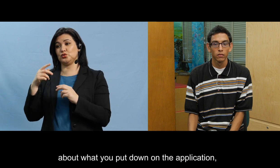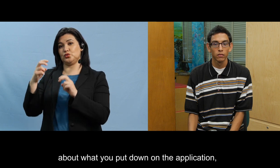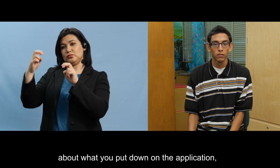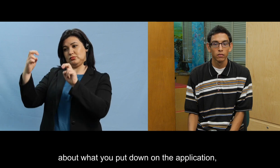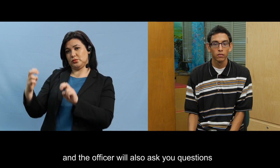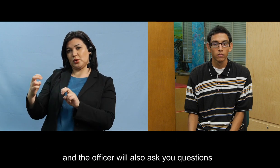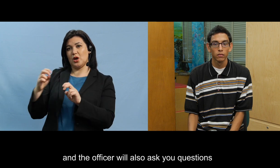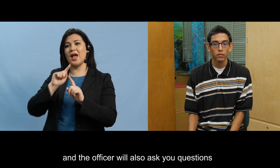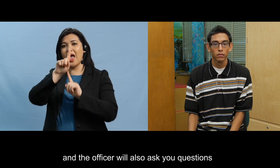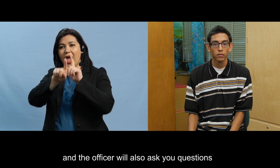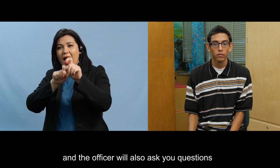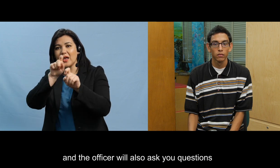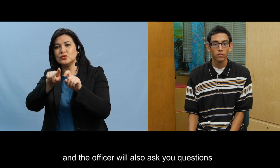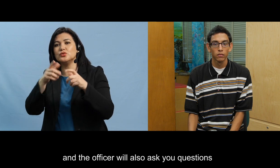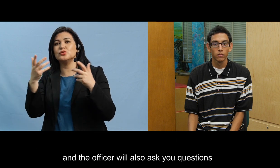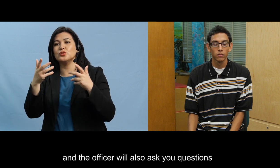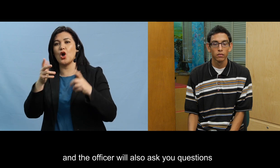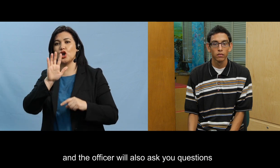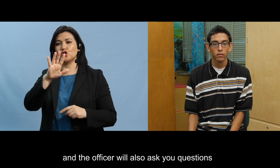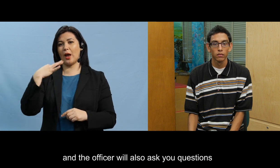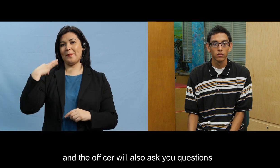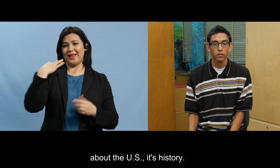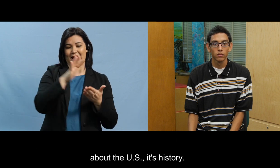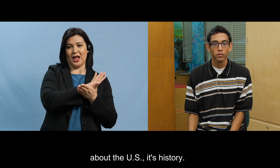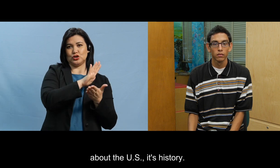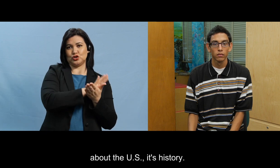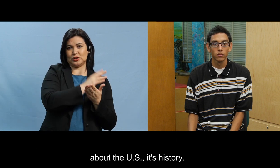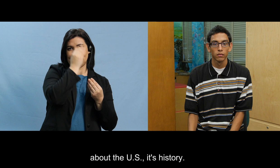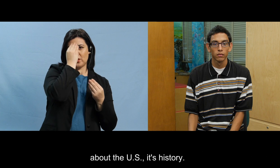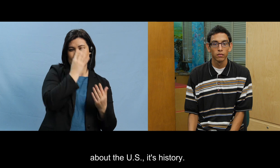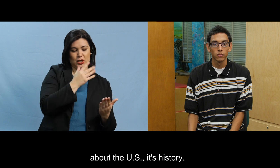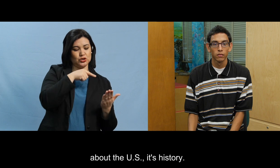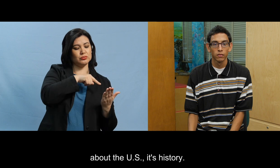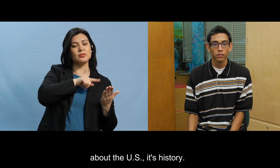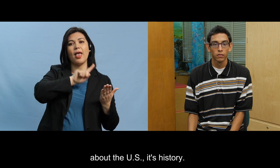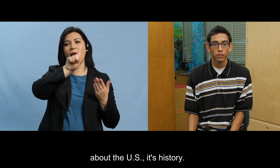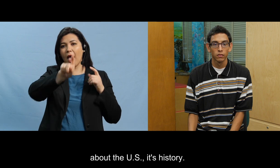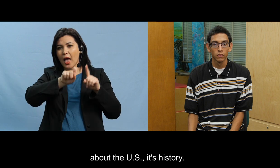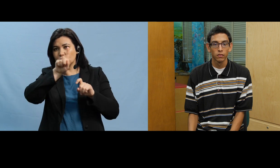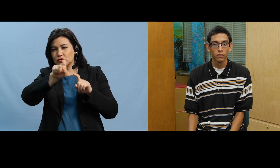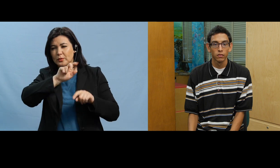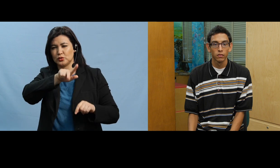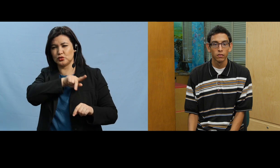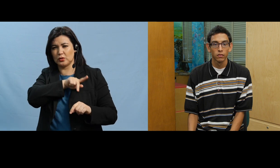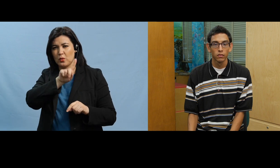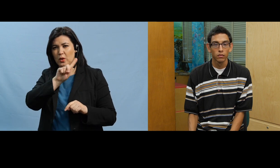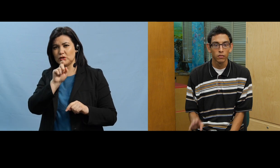en la aplicación y también te va a hacer preguntas de los eeuu de la historia